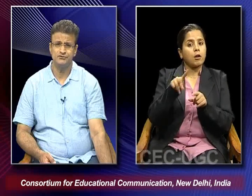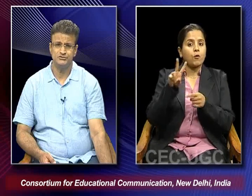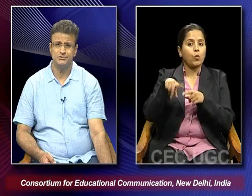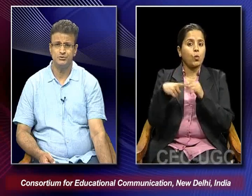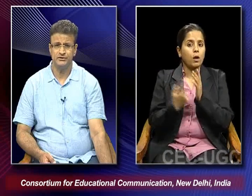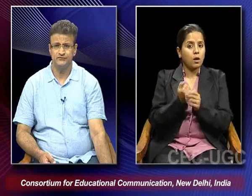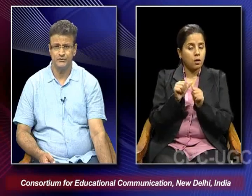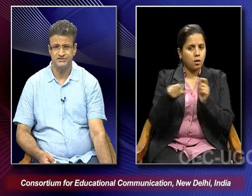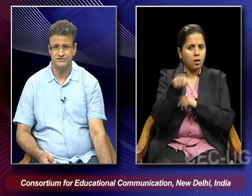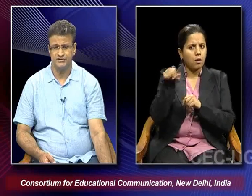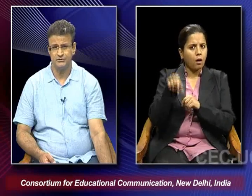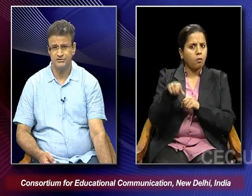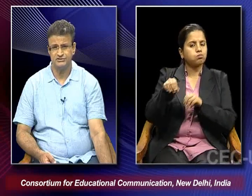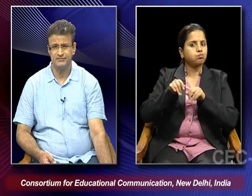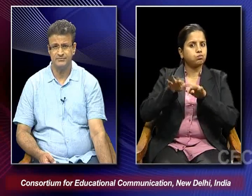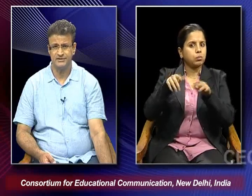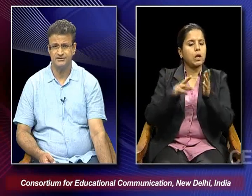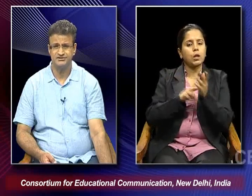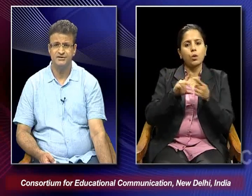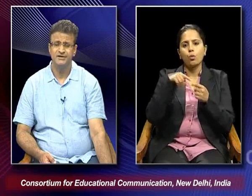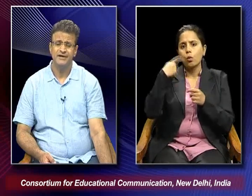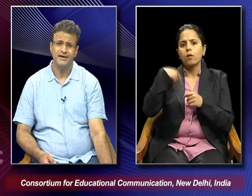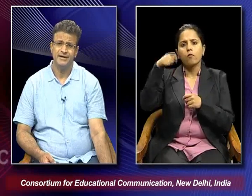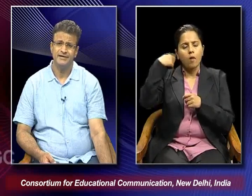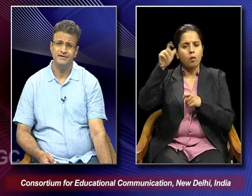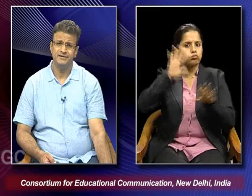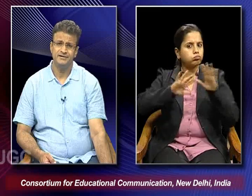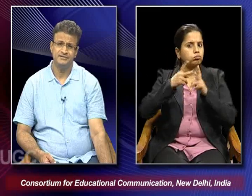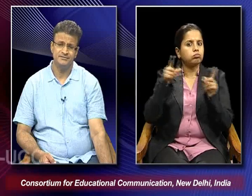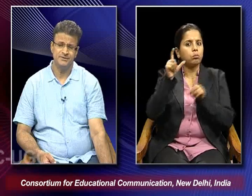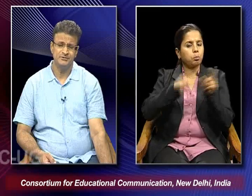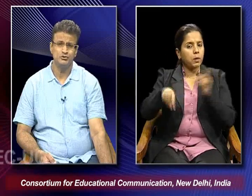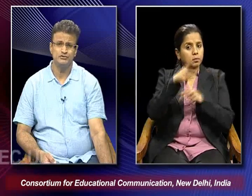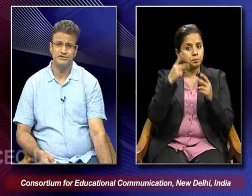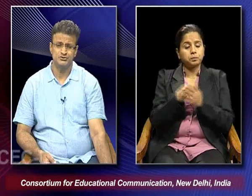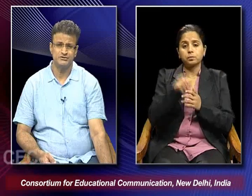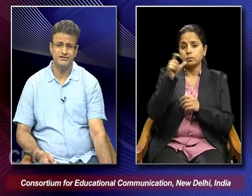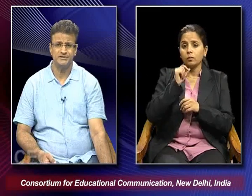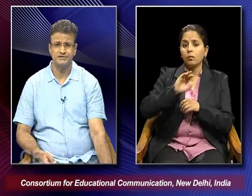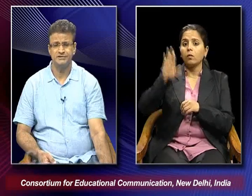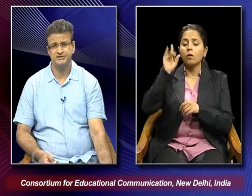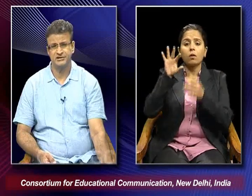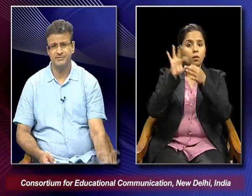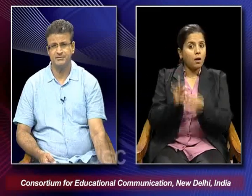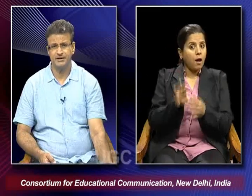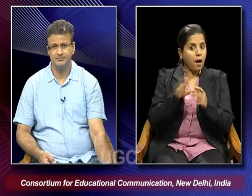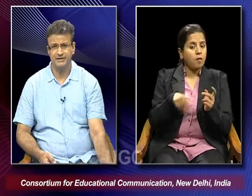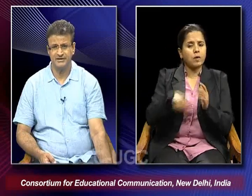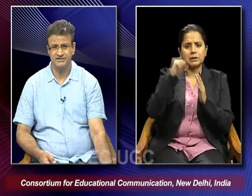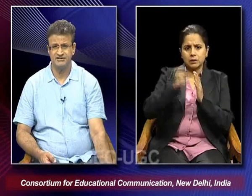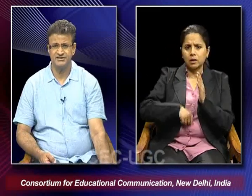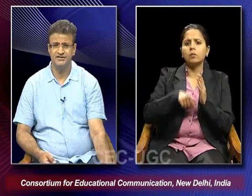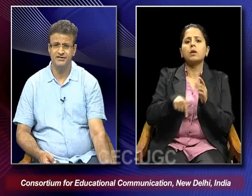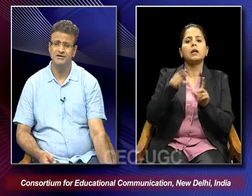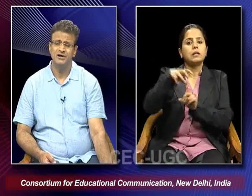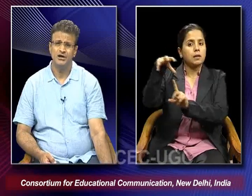work was able to influence the Neuralist filmmakers and the people those who were associated in the scripting department like